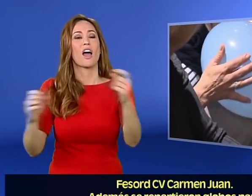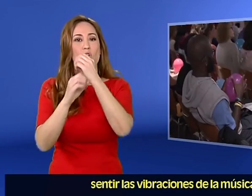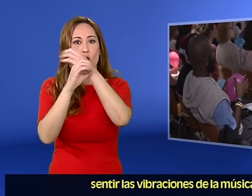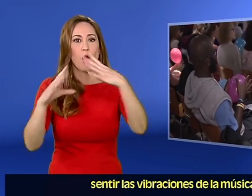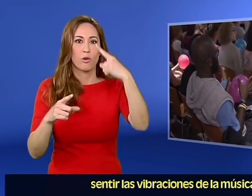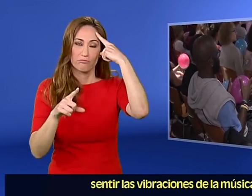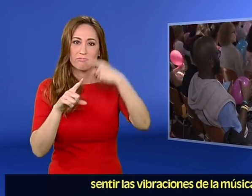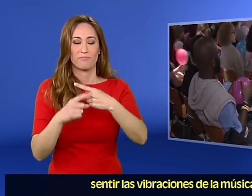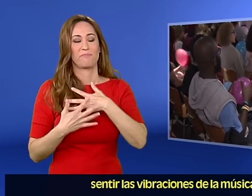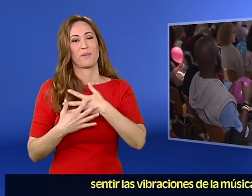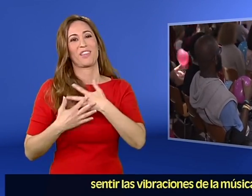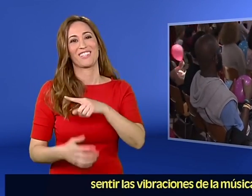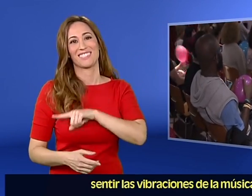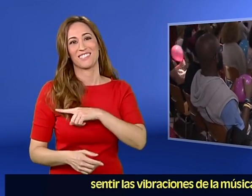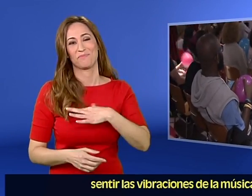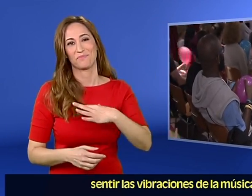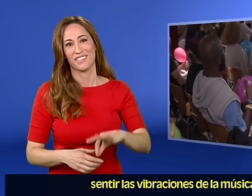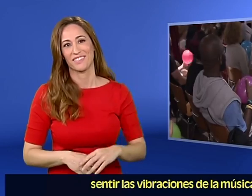sentir las vibraciones de la música.